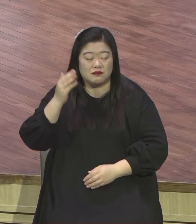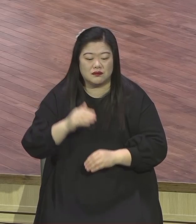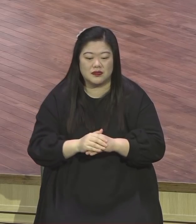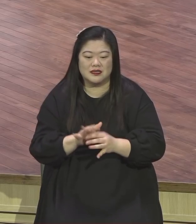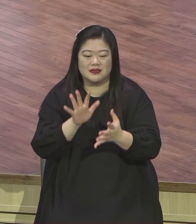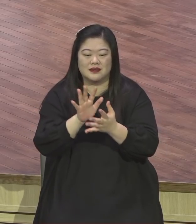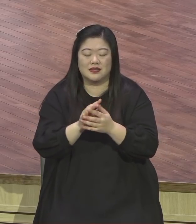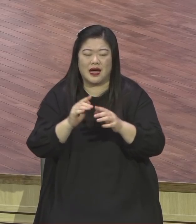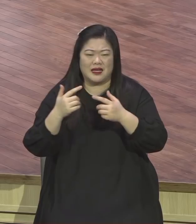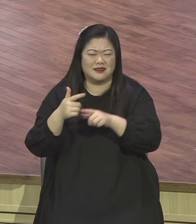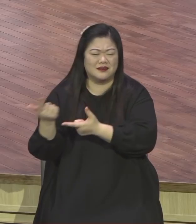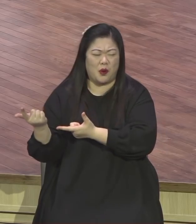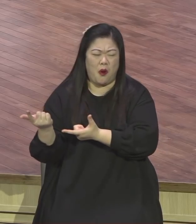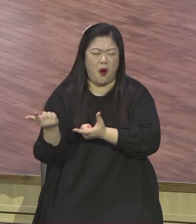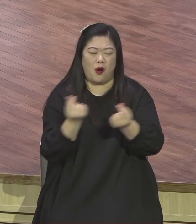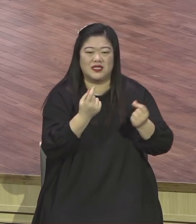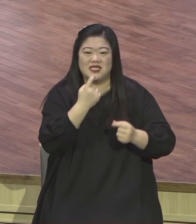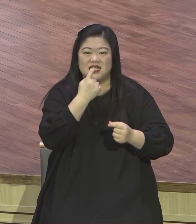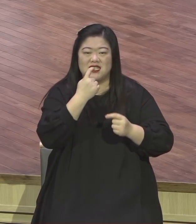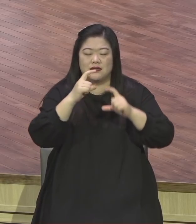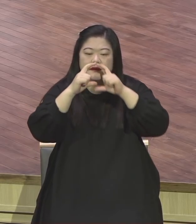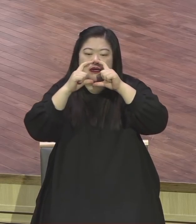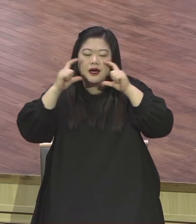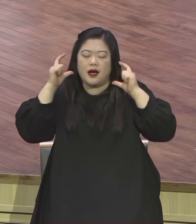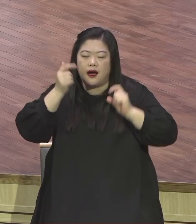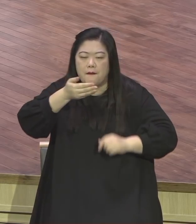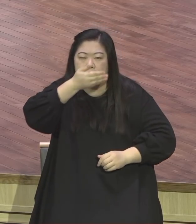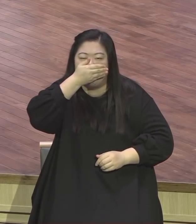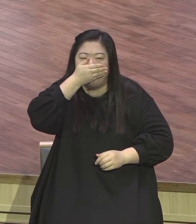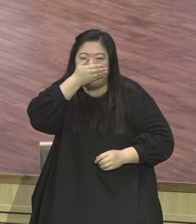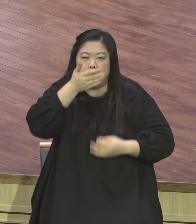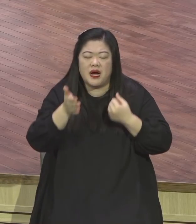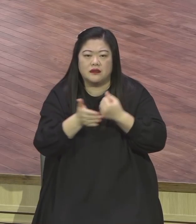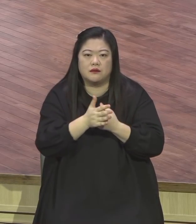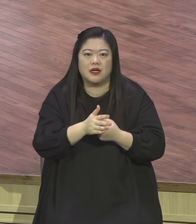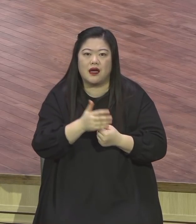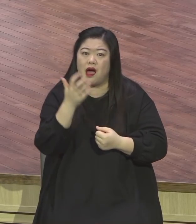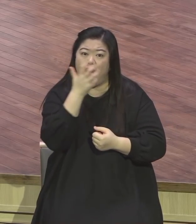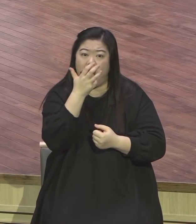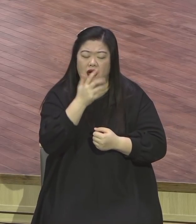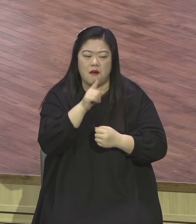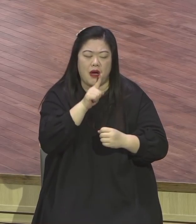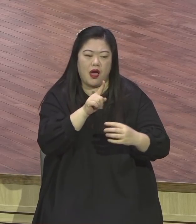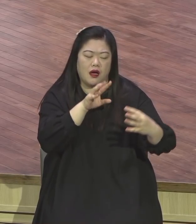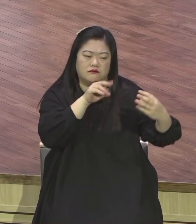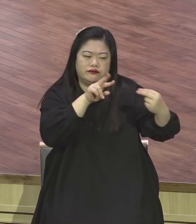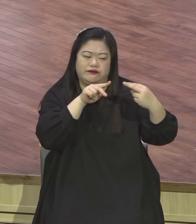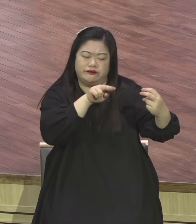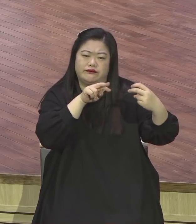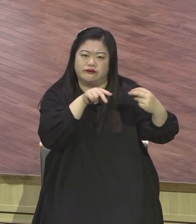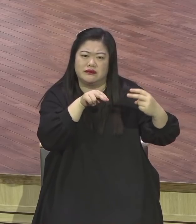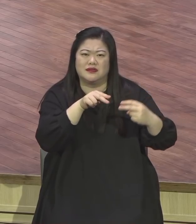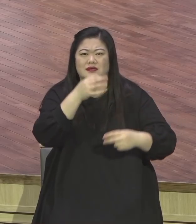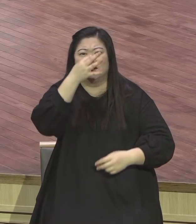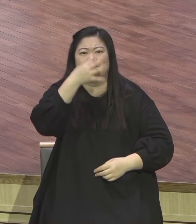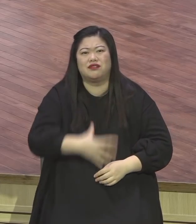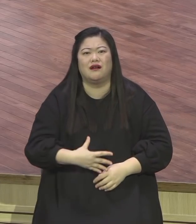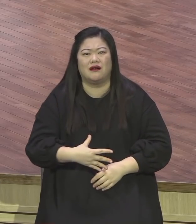예배에 사단이 끊임없이 우리 속에 힘 빠지는 그런 전략을 쓰고 있지만